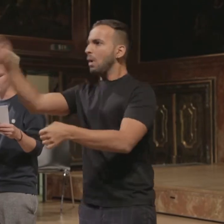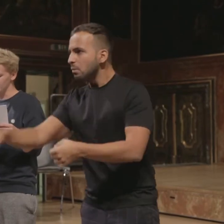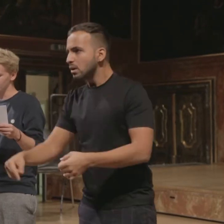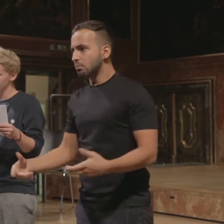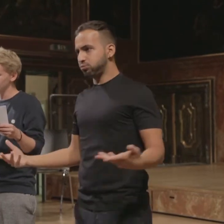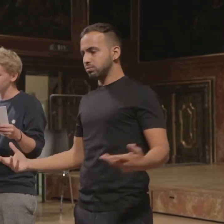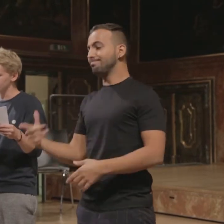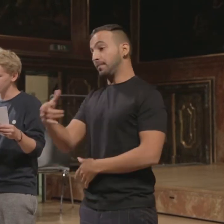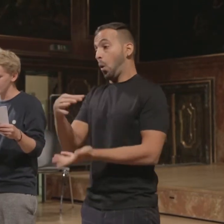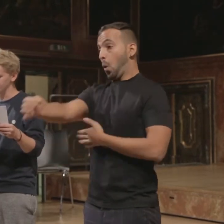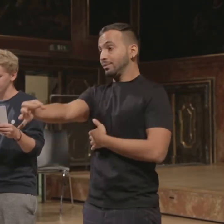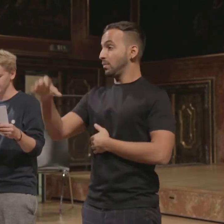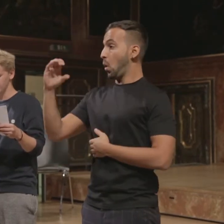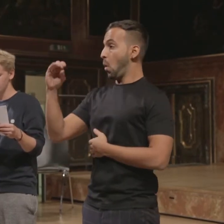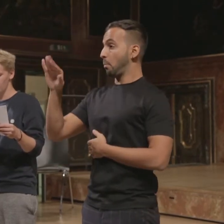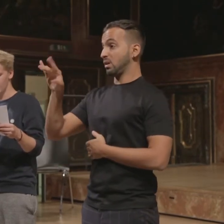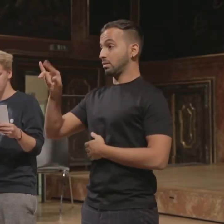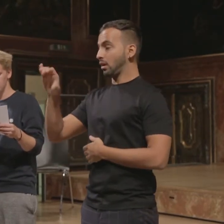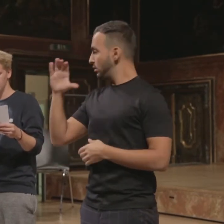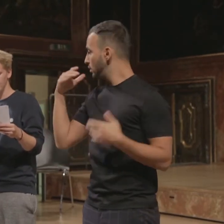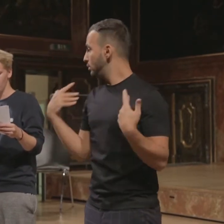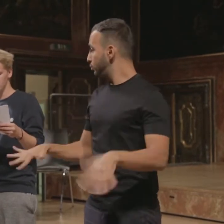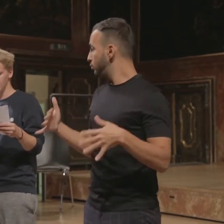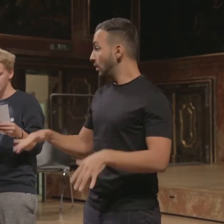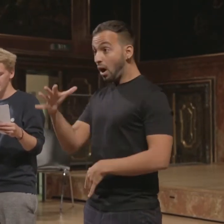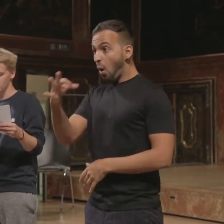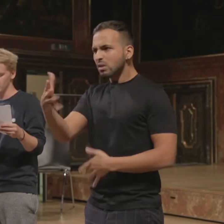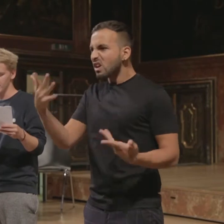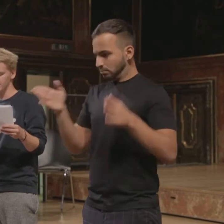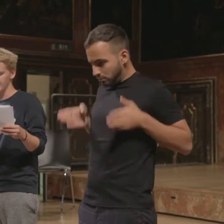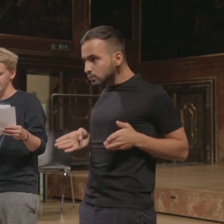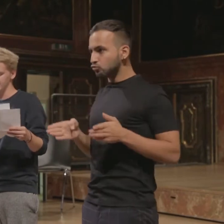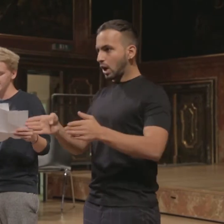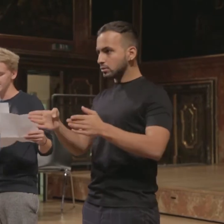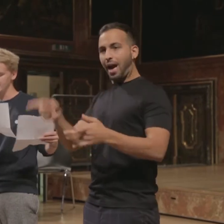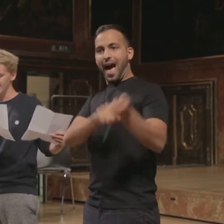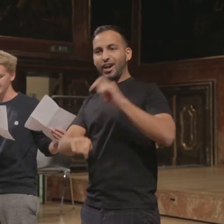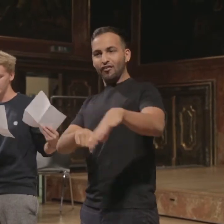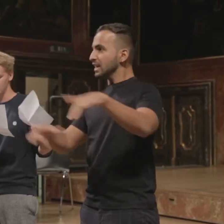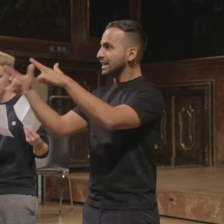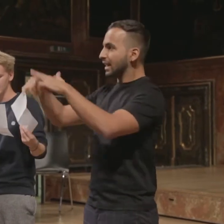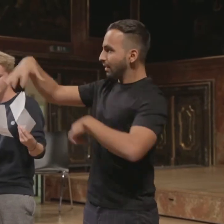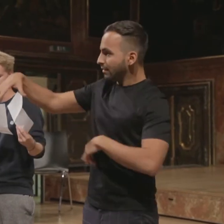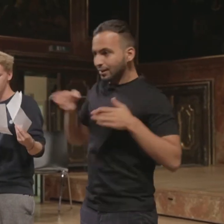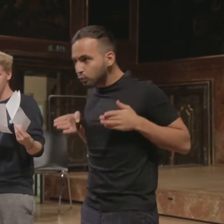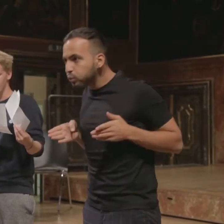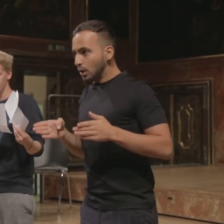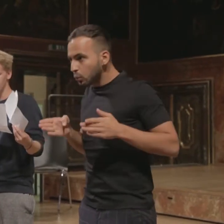Obdach. Das ist die Härte. Der Ort besteht aus einer Hauptstraße, einem Supermarkt, einer netten Kirche, dem Renate-Götschel-Skilift, vier Raiffeisen